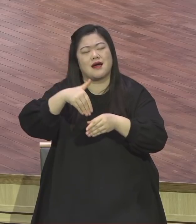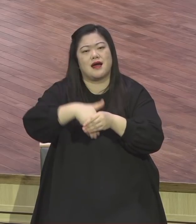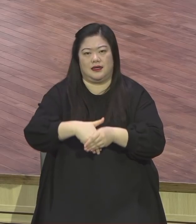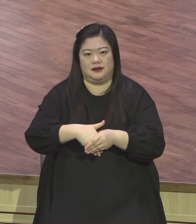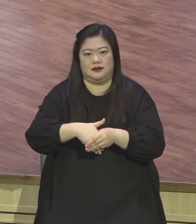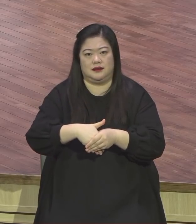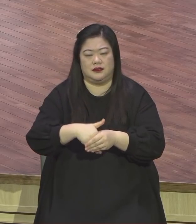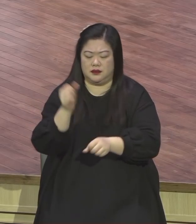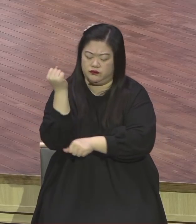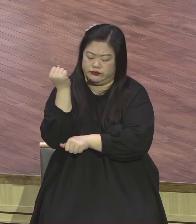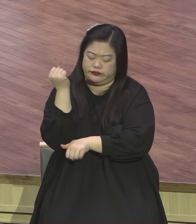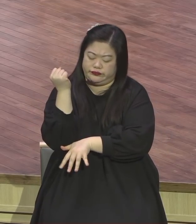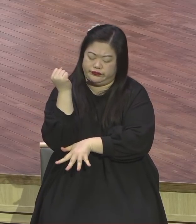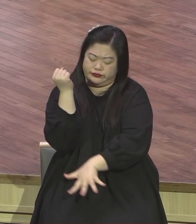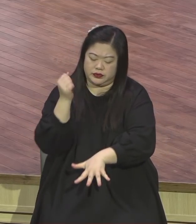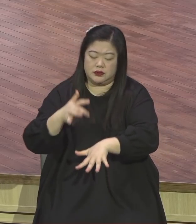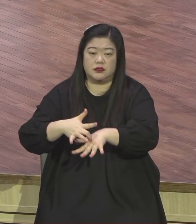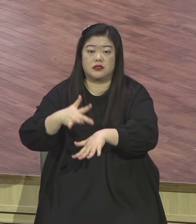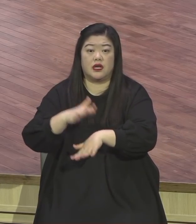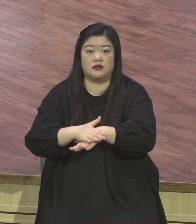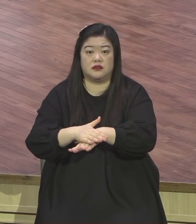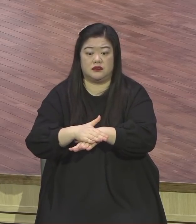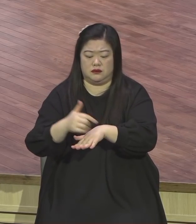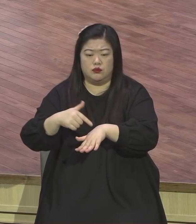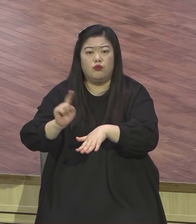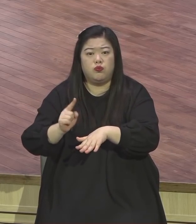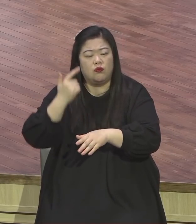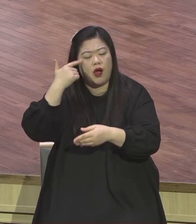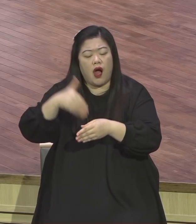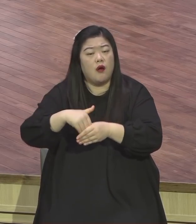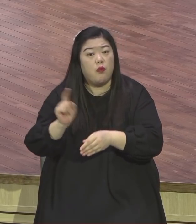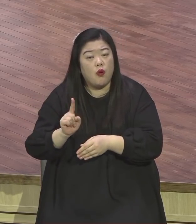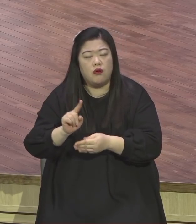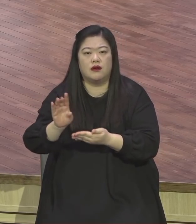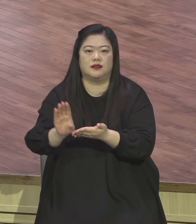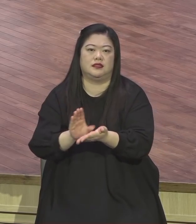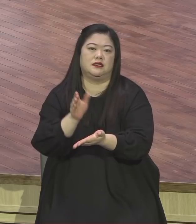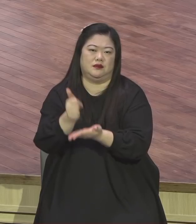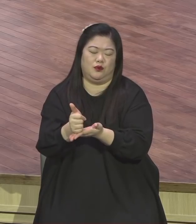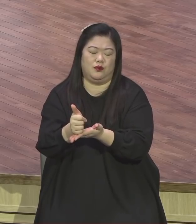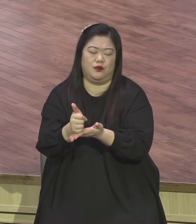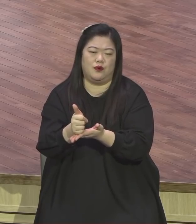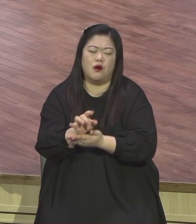오직 그리스도 제가 볼 때요 오직 그리스도